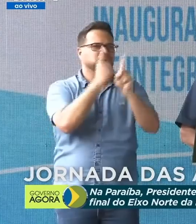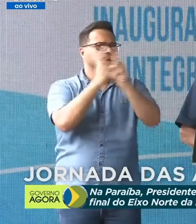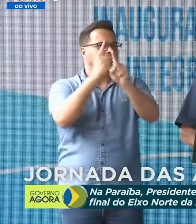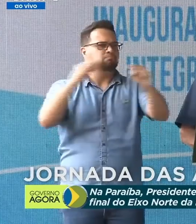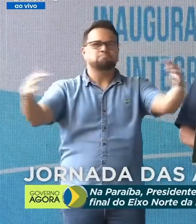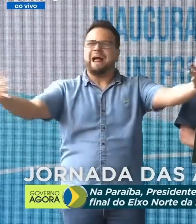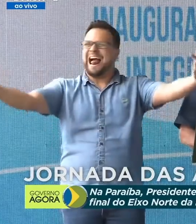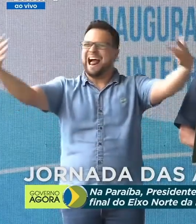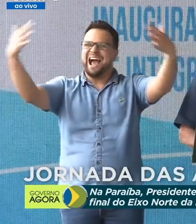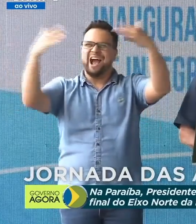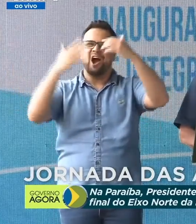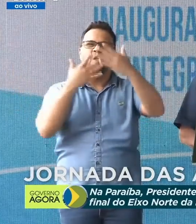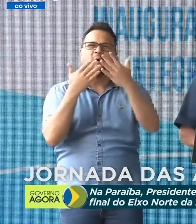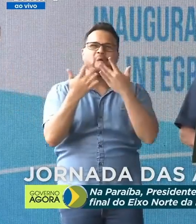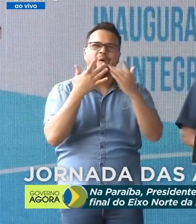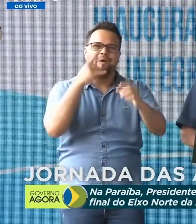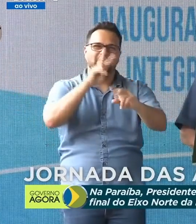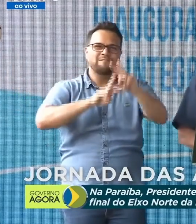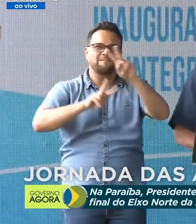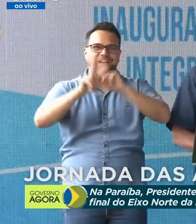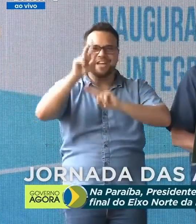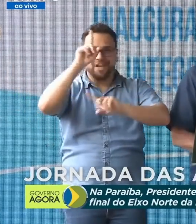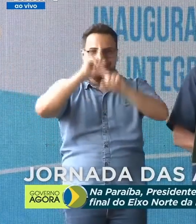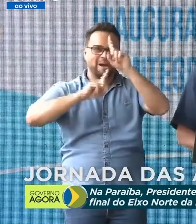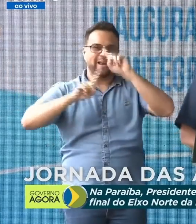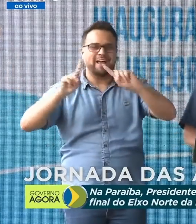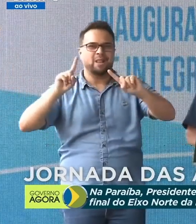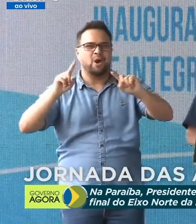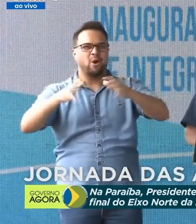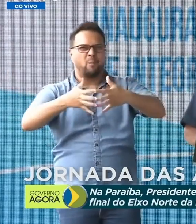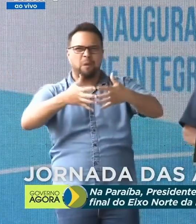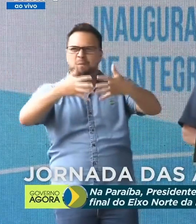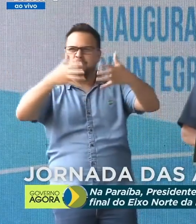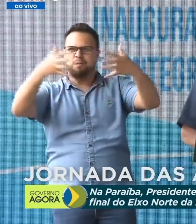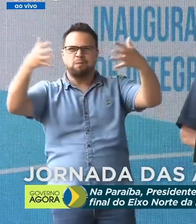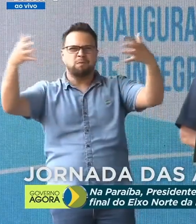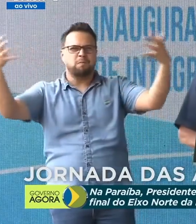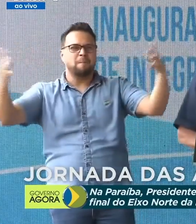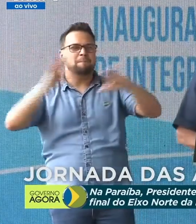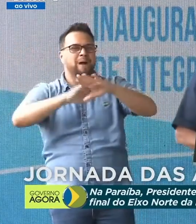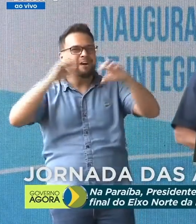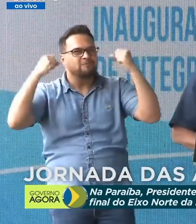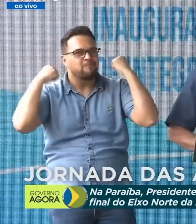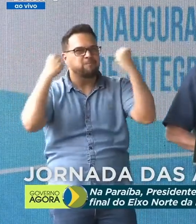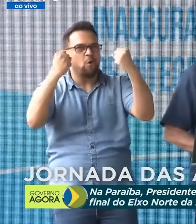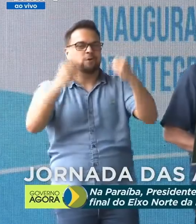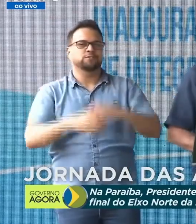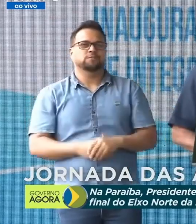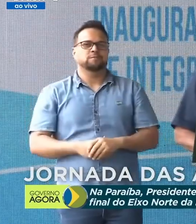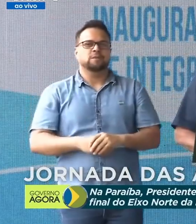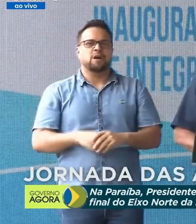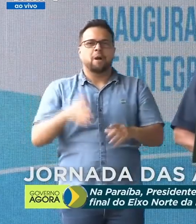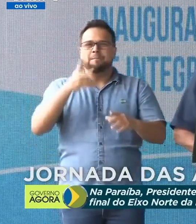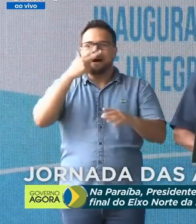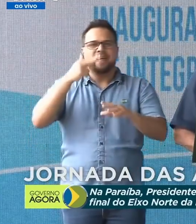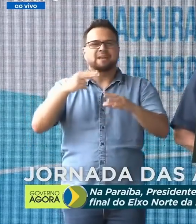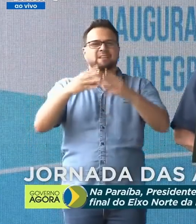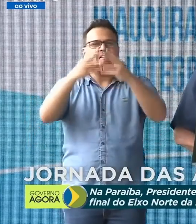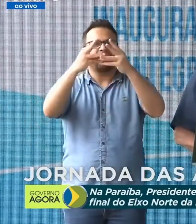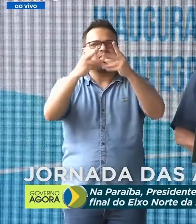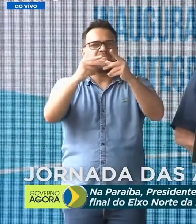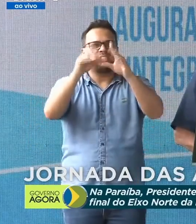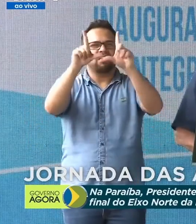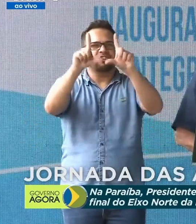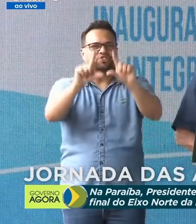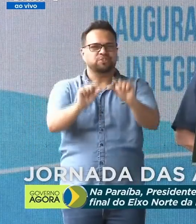verde e amarela prevalecendo. Cada vez mais, temos deixado para trás o vermelho, que